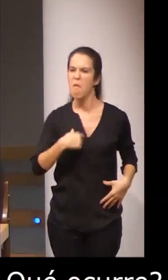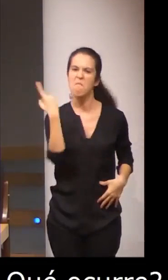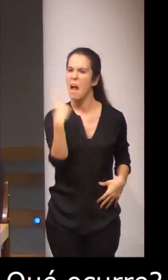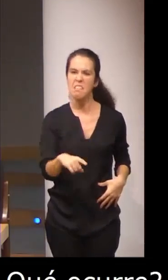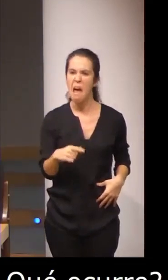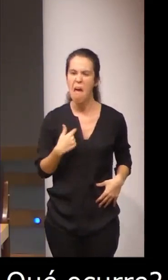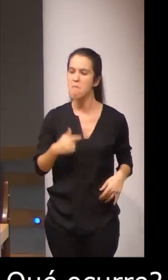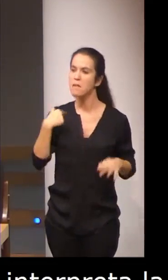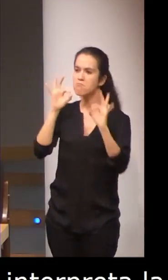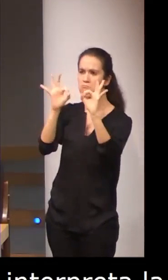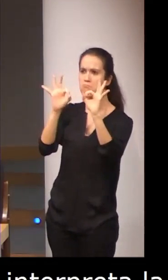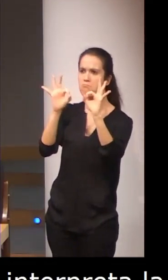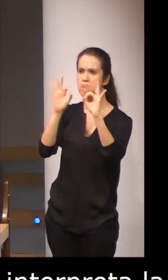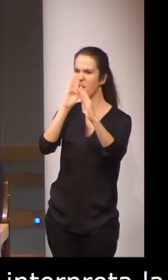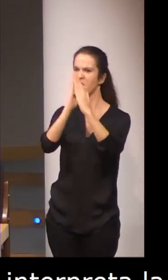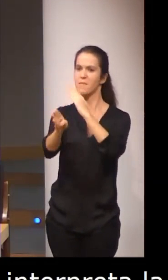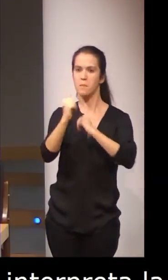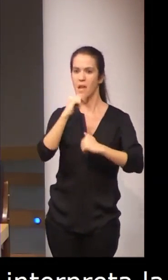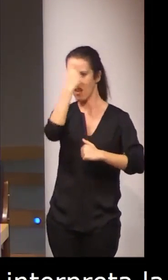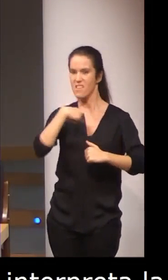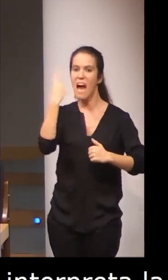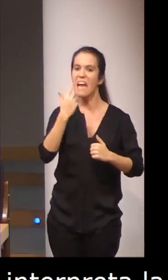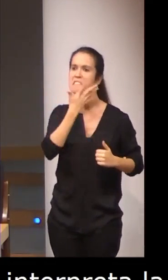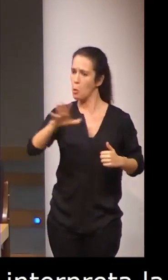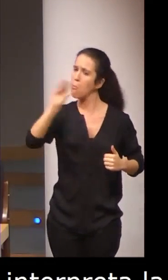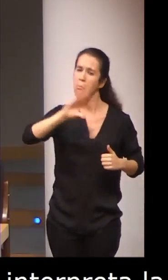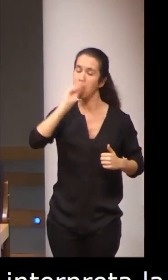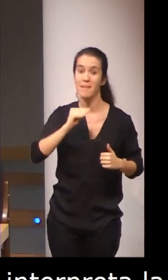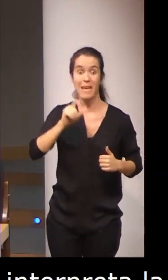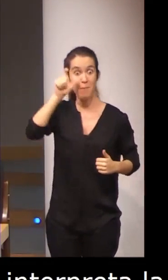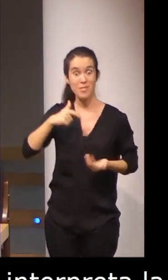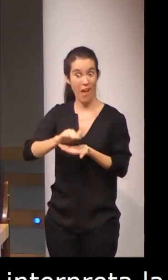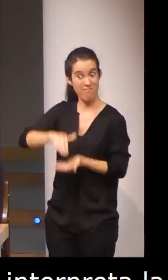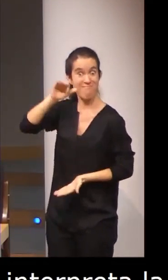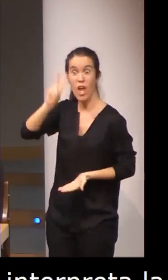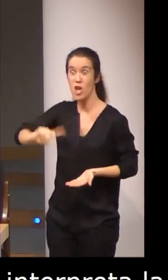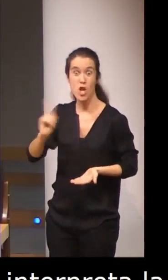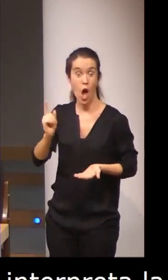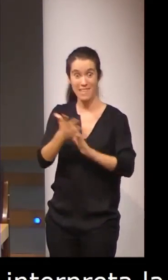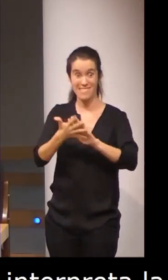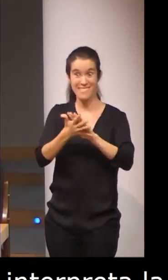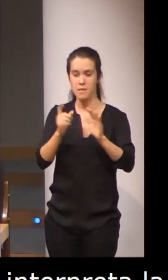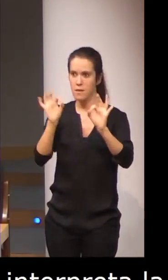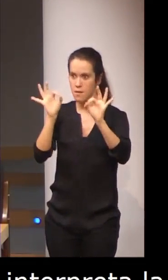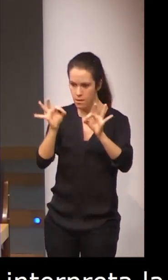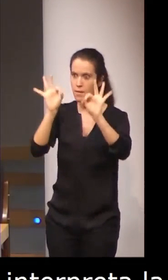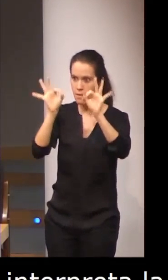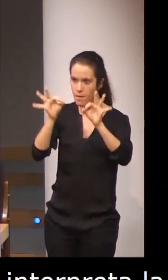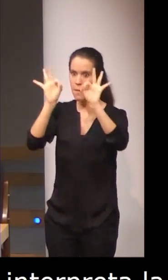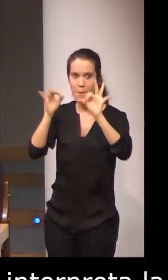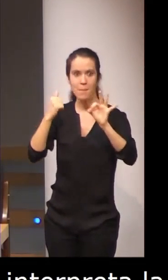el significado de los signos, mientras que los signantes no nativos y los no signantes se centran,